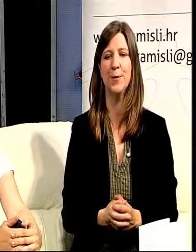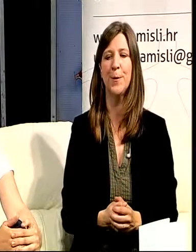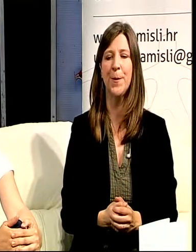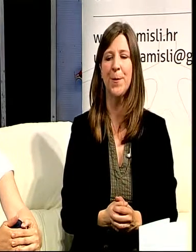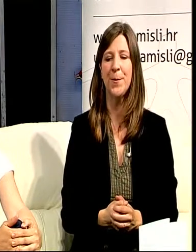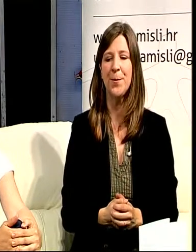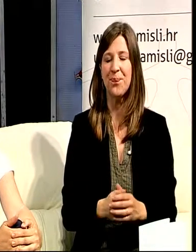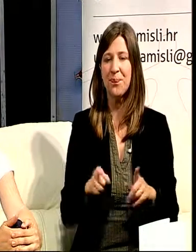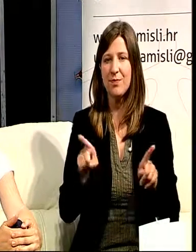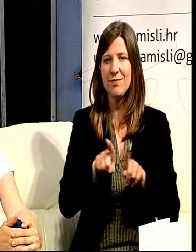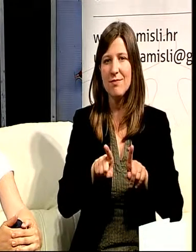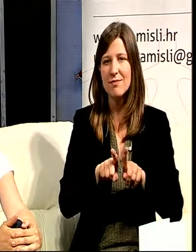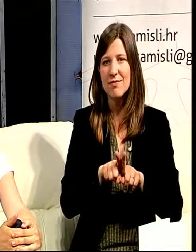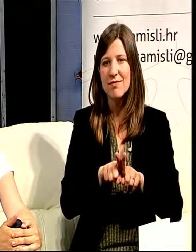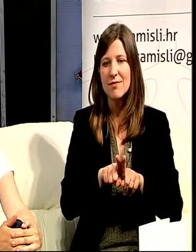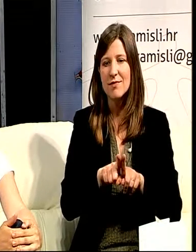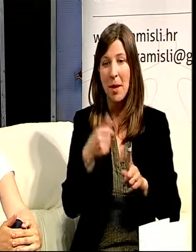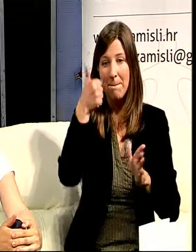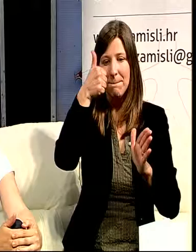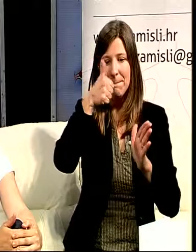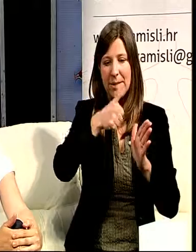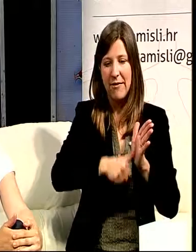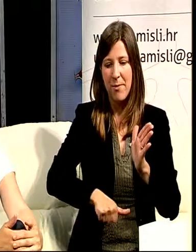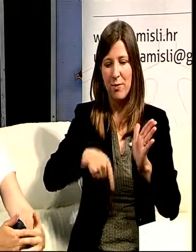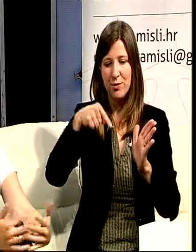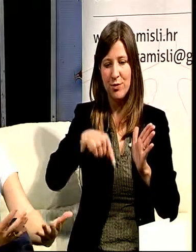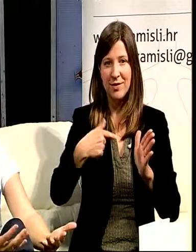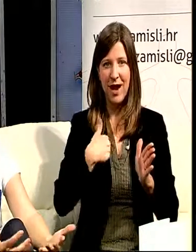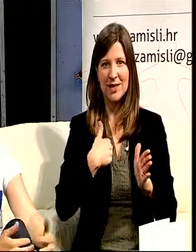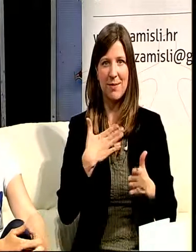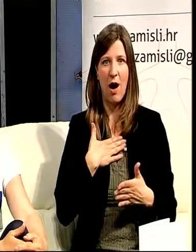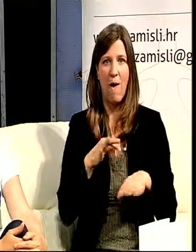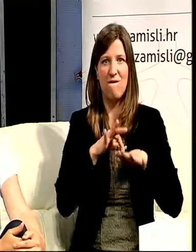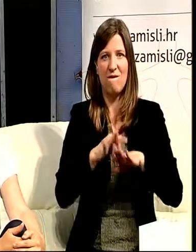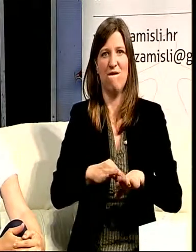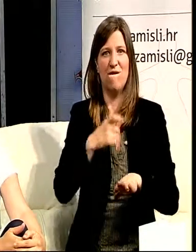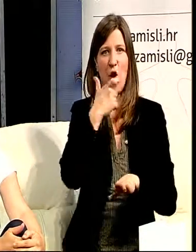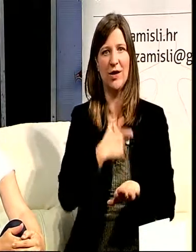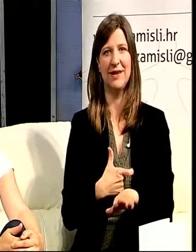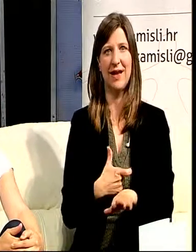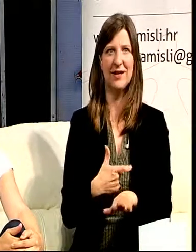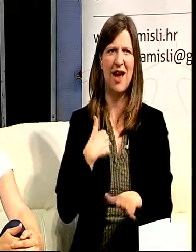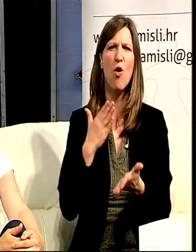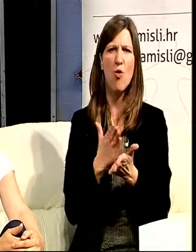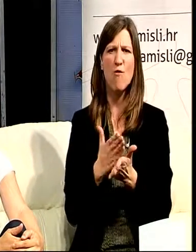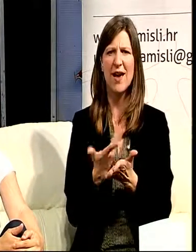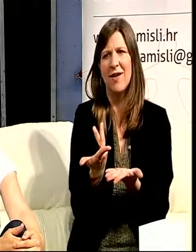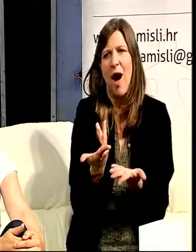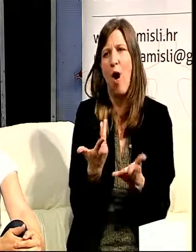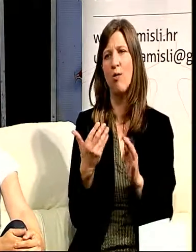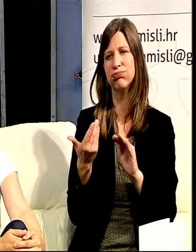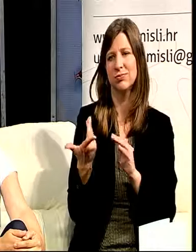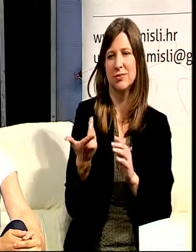nego prvi put u ulozi osobe koja vodi emisiju, obično sam sugovornik s druge strane,